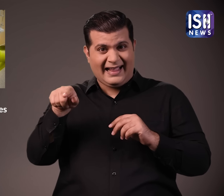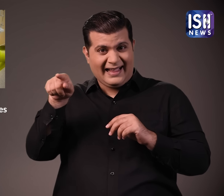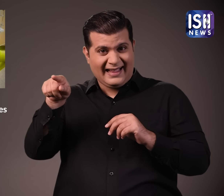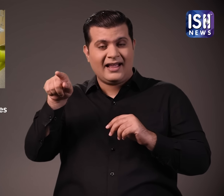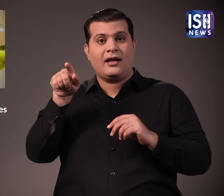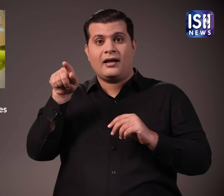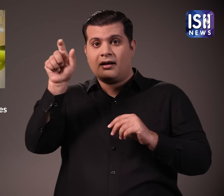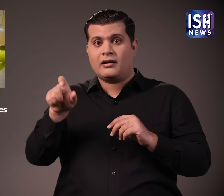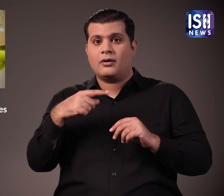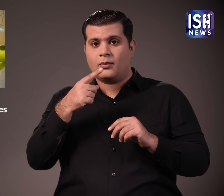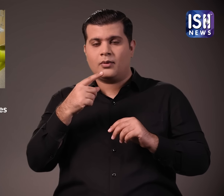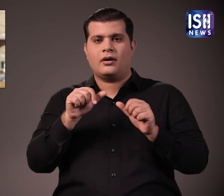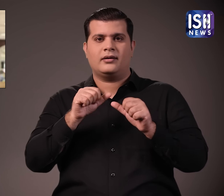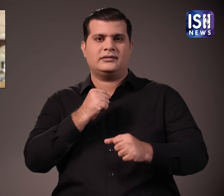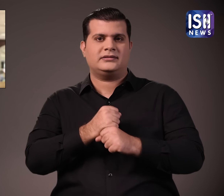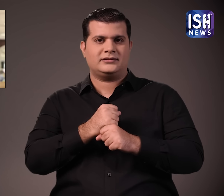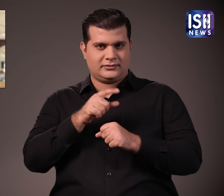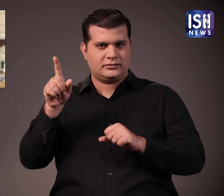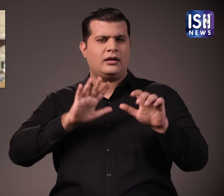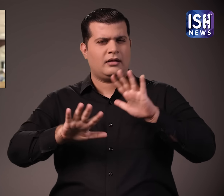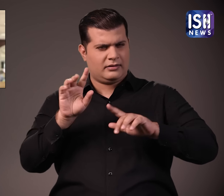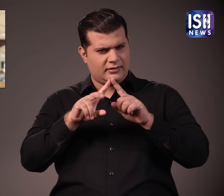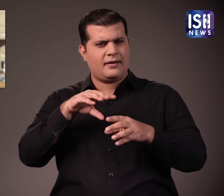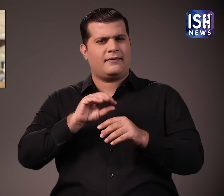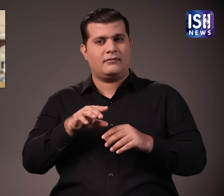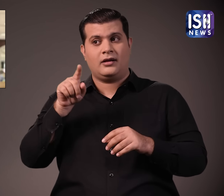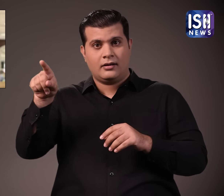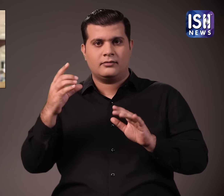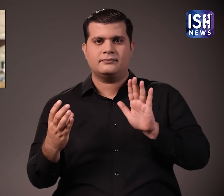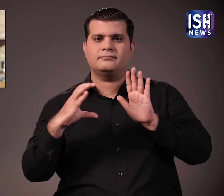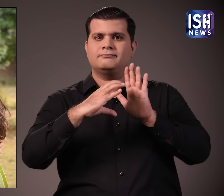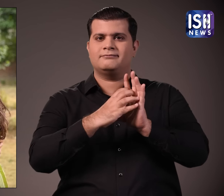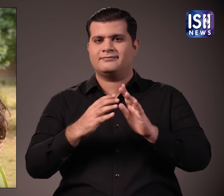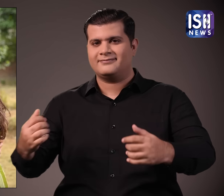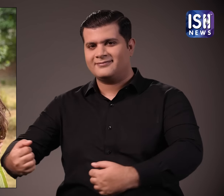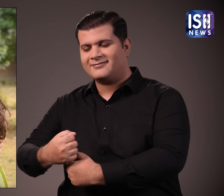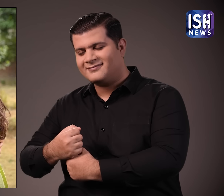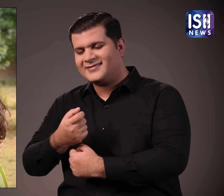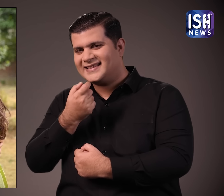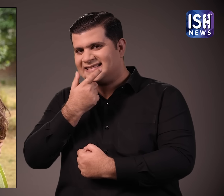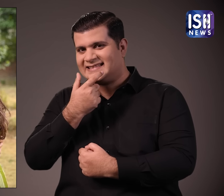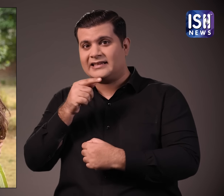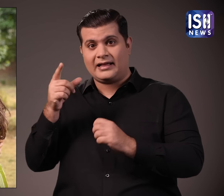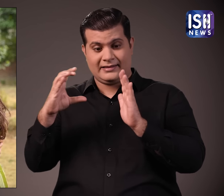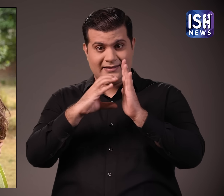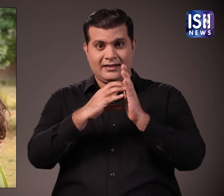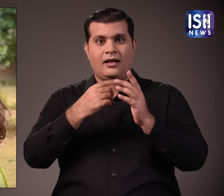जास्मिन की एक तस्वीर साजा की जिसमें अली ने जास्मिन की कमर पर हाथ रखा हुआ था और दोनों खुब मुस्कुरा रहे थे